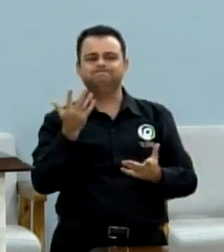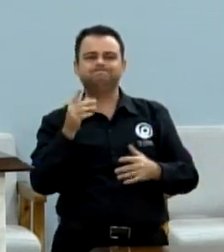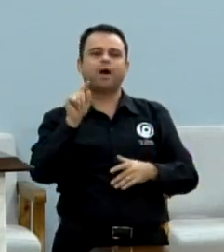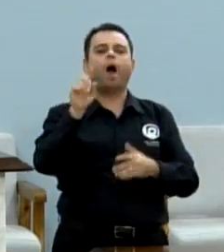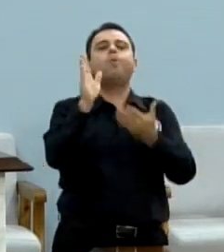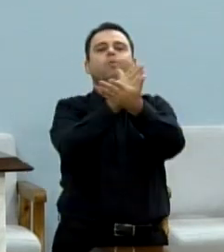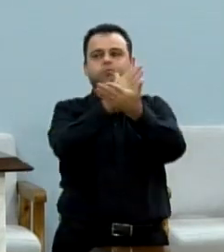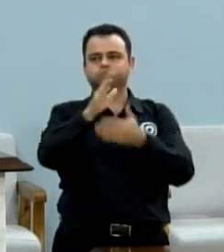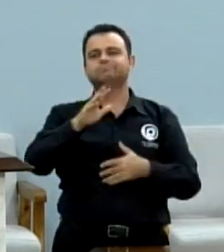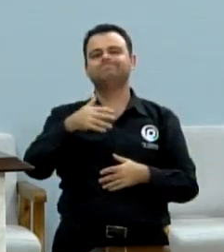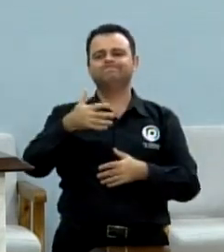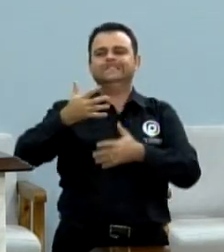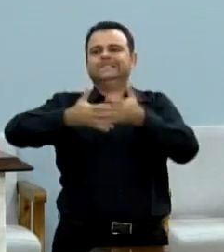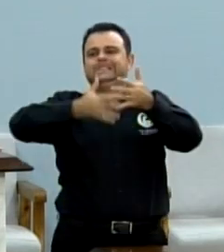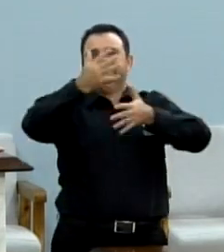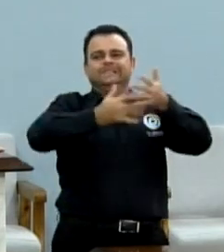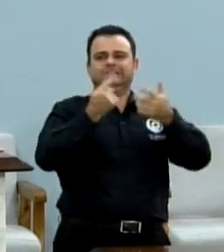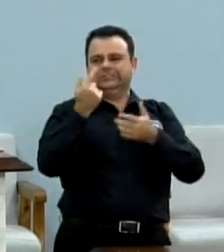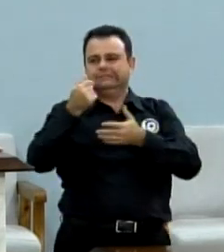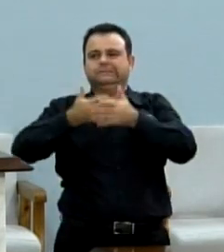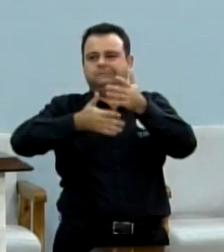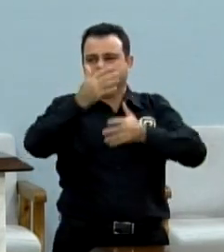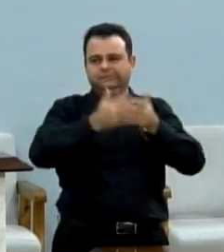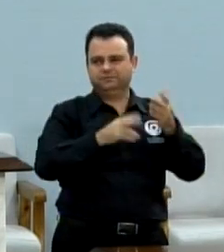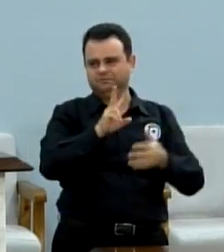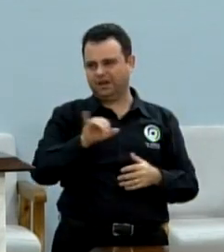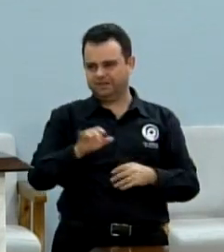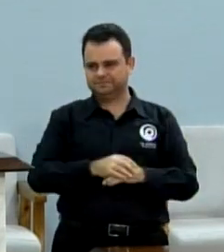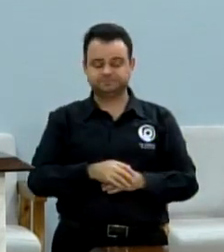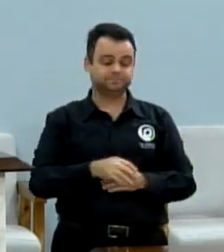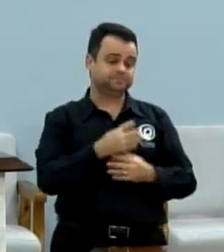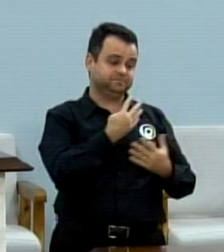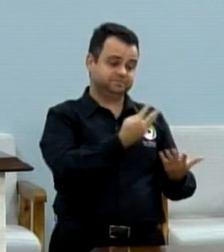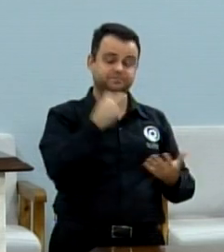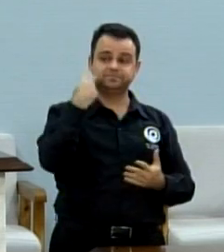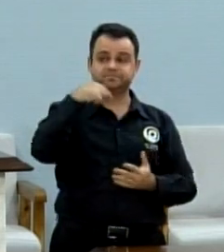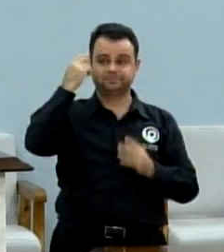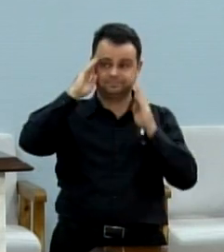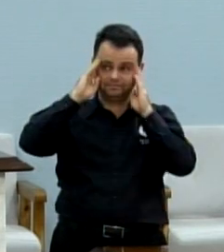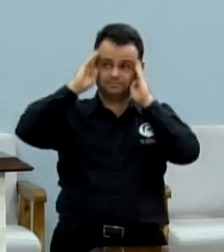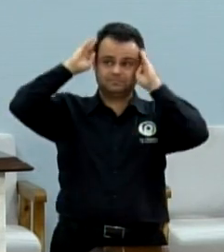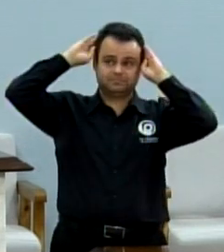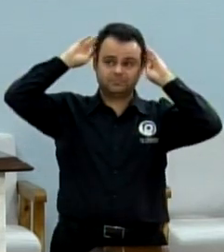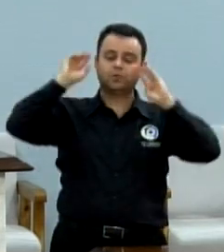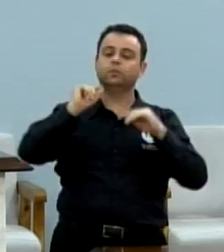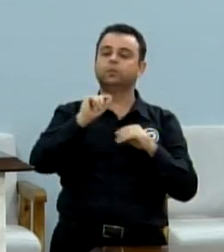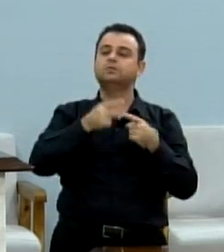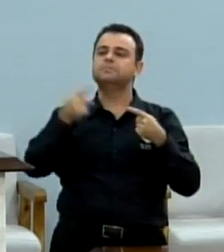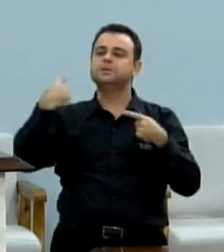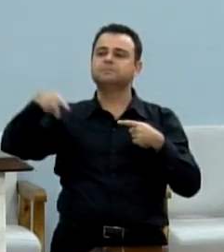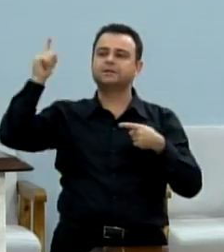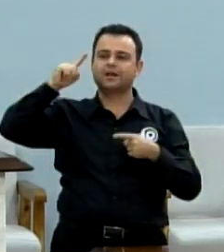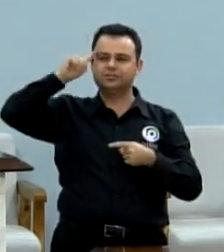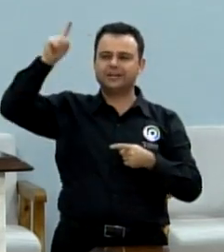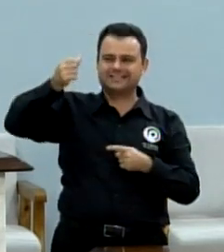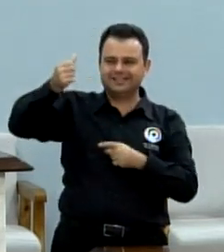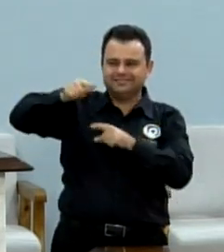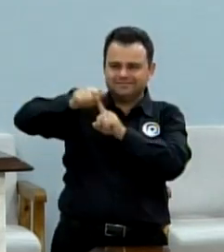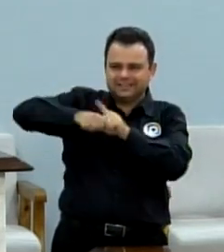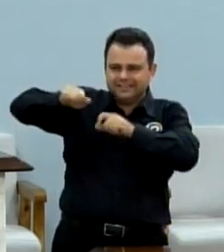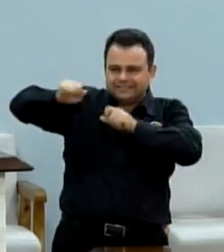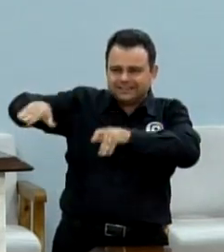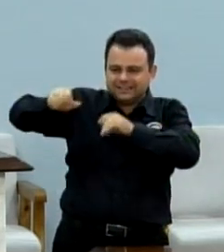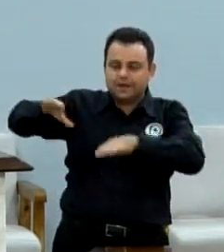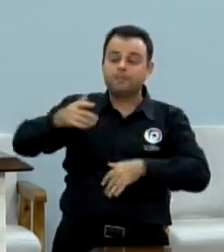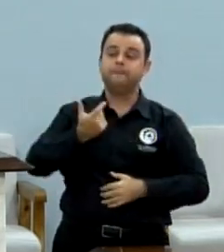Quero também cumprimentar o presidente Paulera pela homenagem realizada no último dia 6, com a concessão